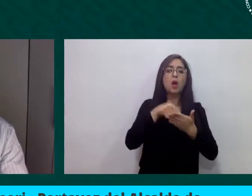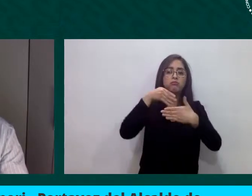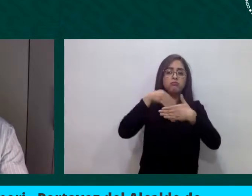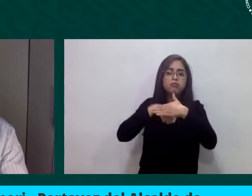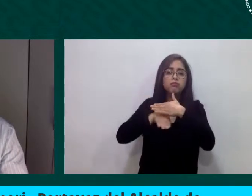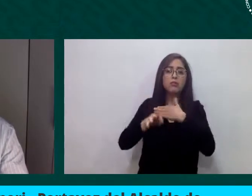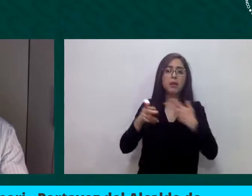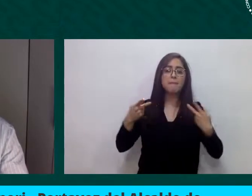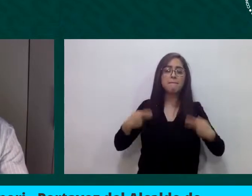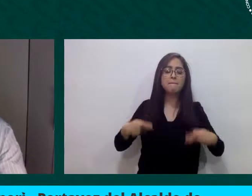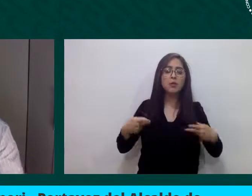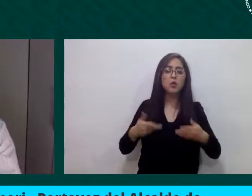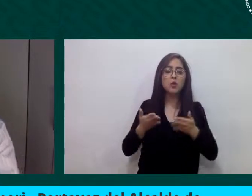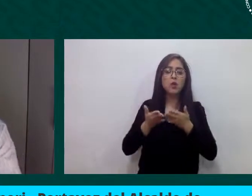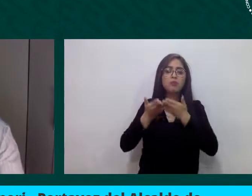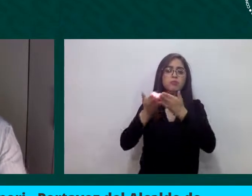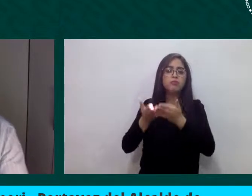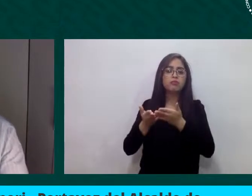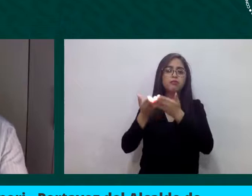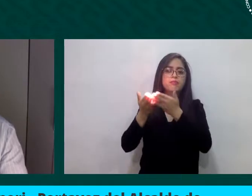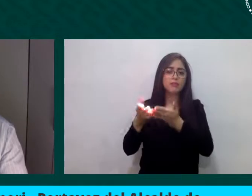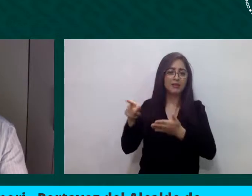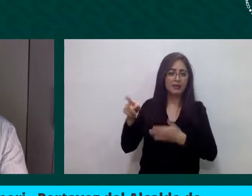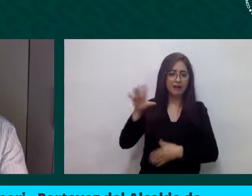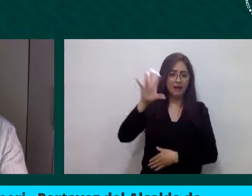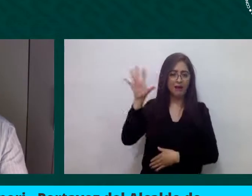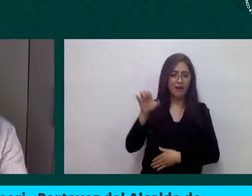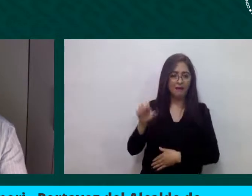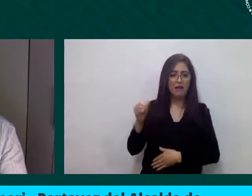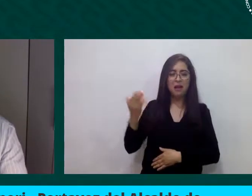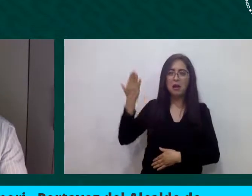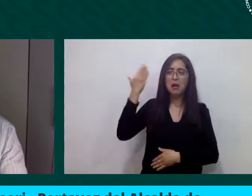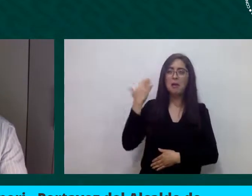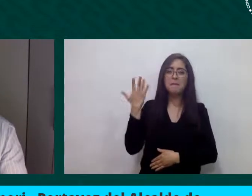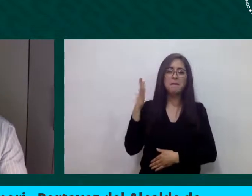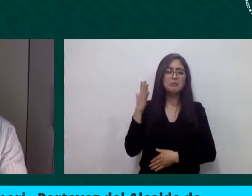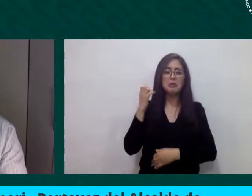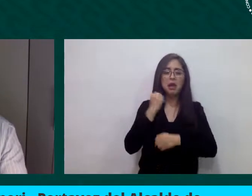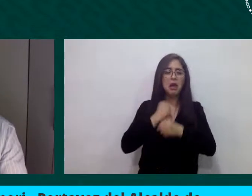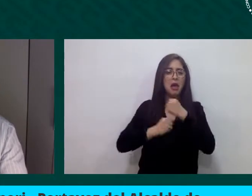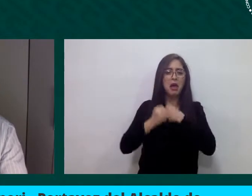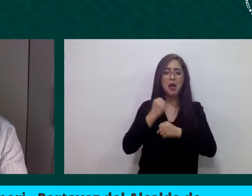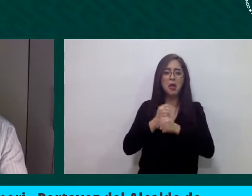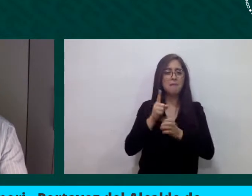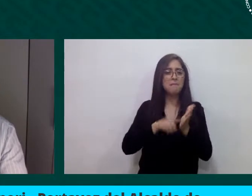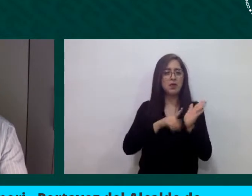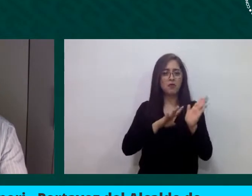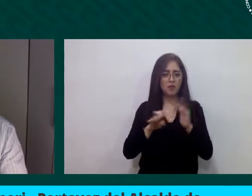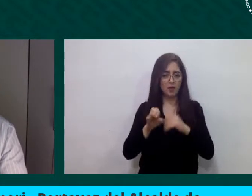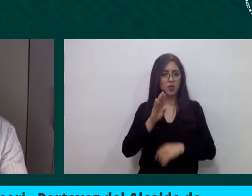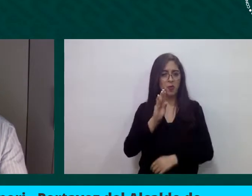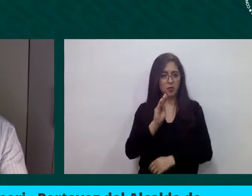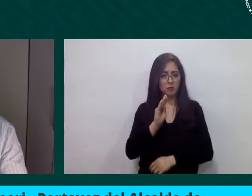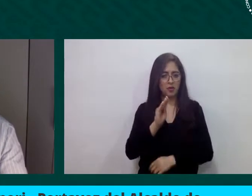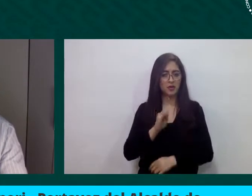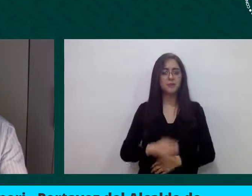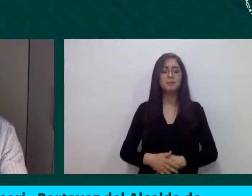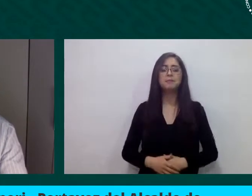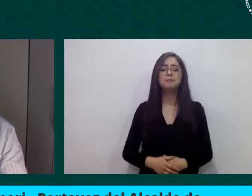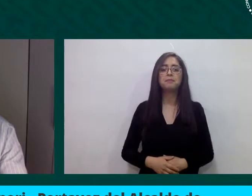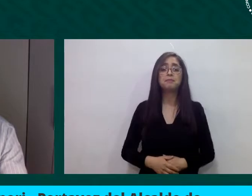desde la década de 1990. La experiencia de Lampedusa, que es una isla de apenas 6.000